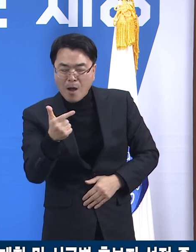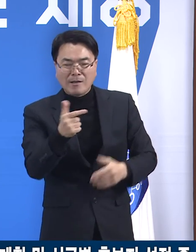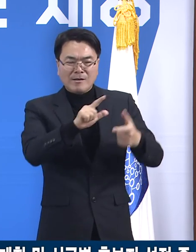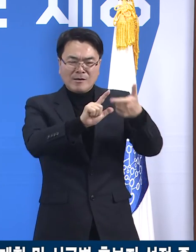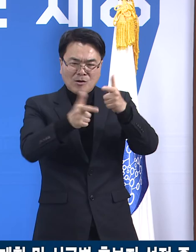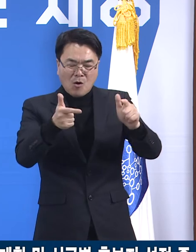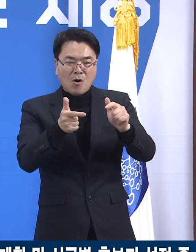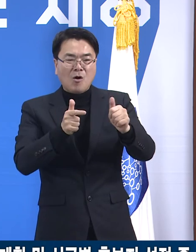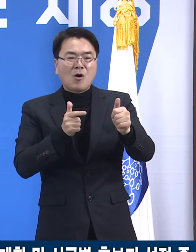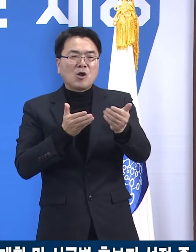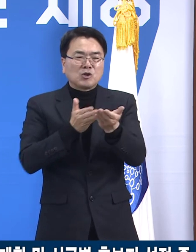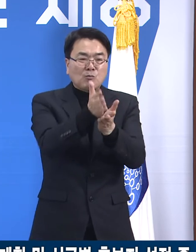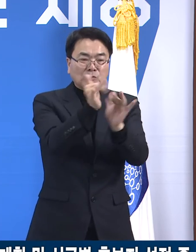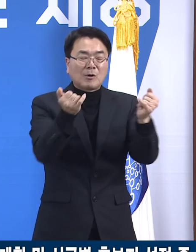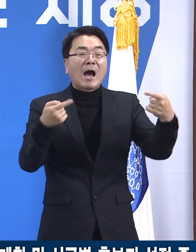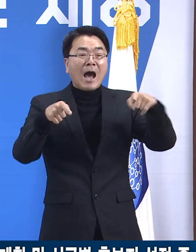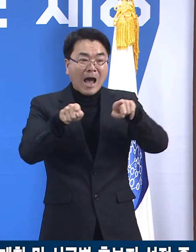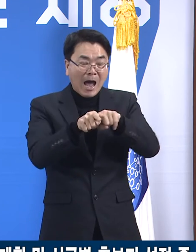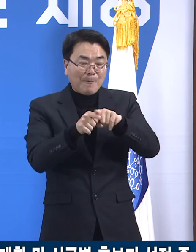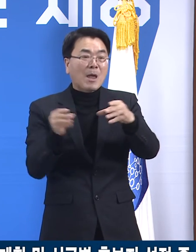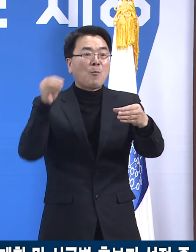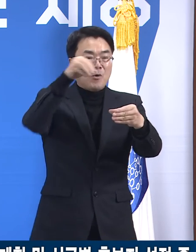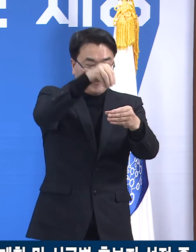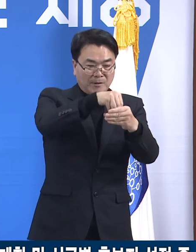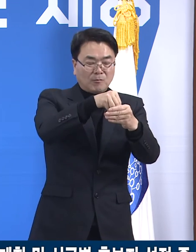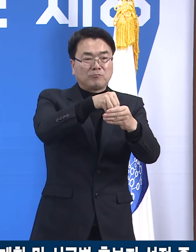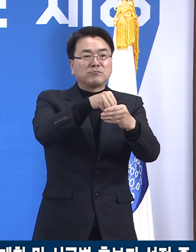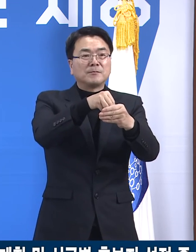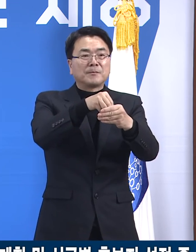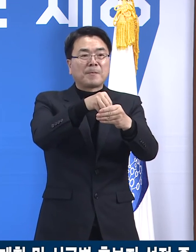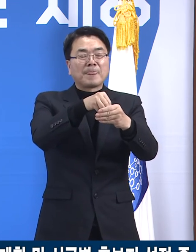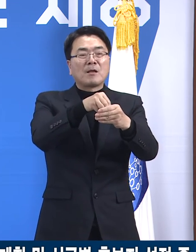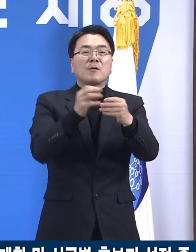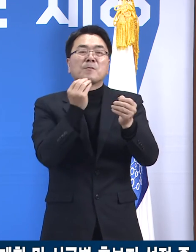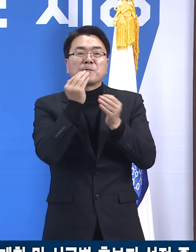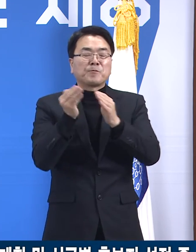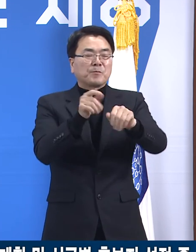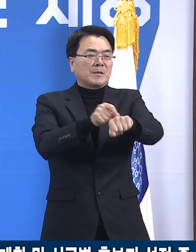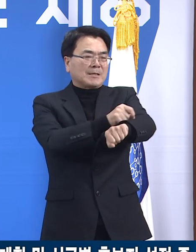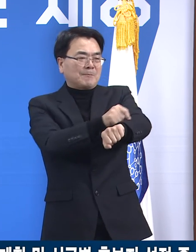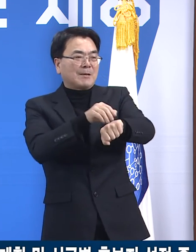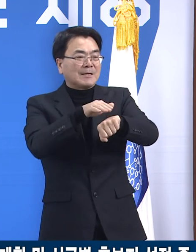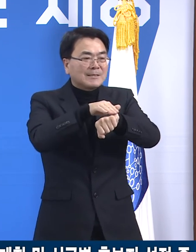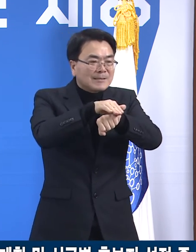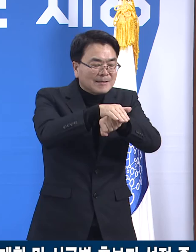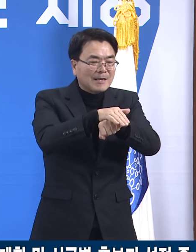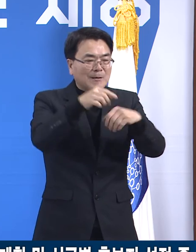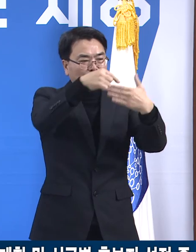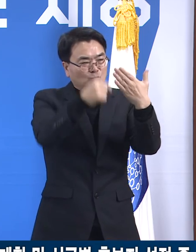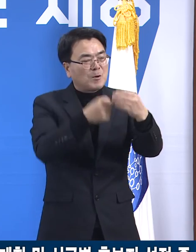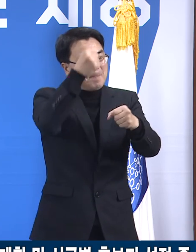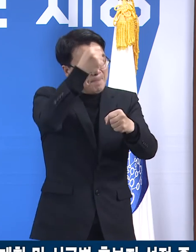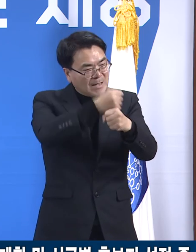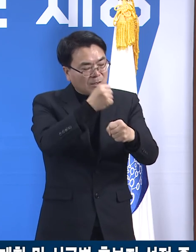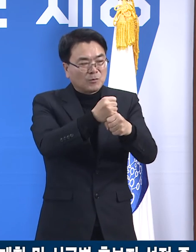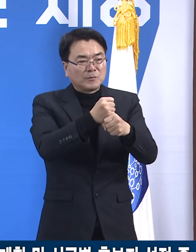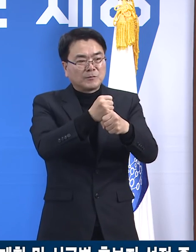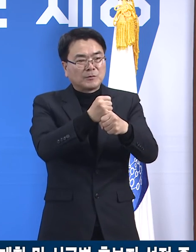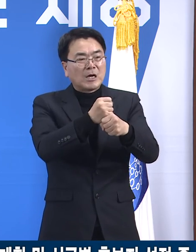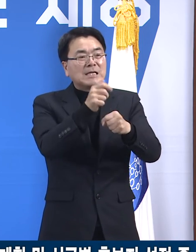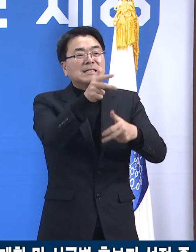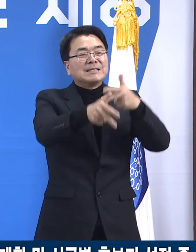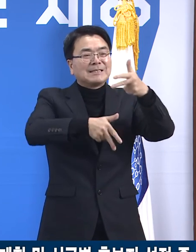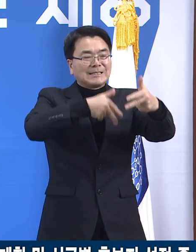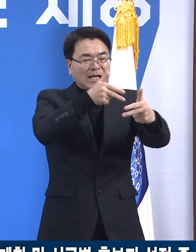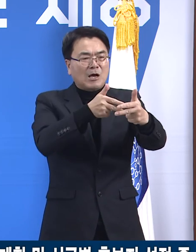구성되고 백신과 관련된 과학적 논의, 그리고 경기도에 특화된 프로그램 개발 등 이 사업의